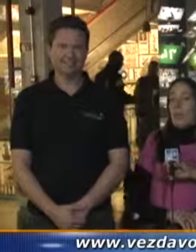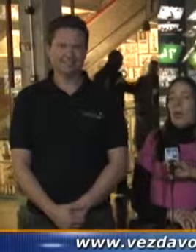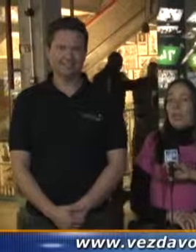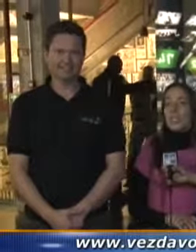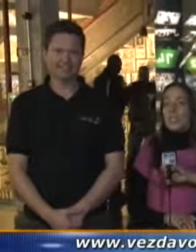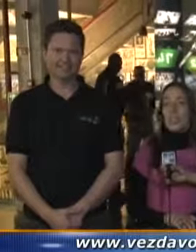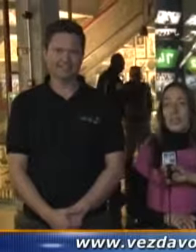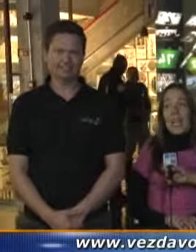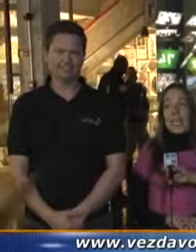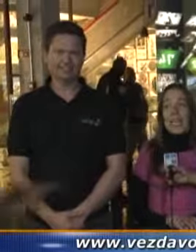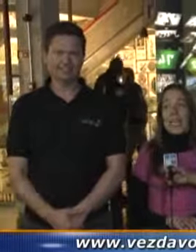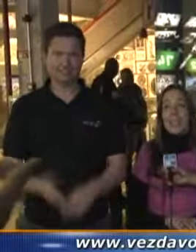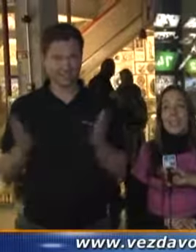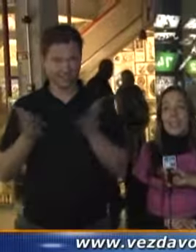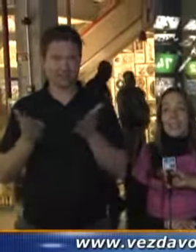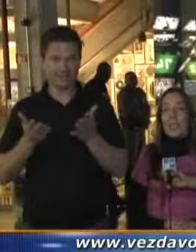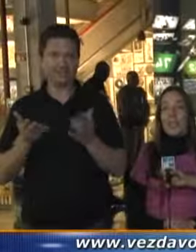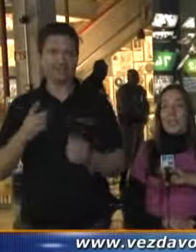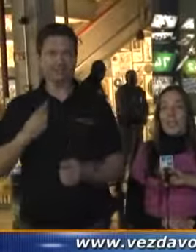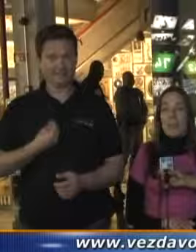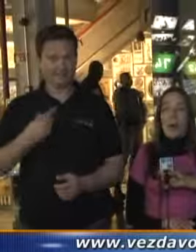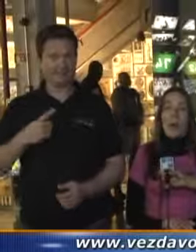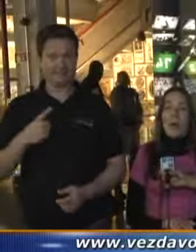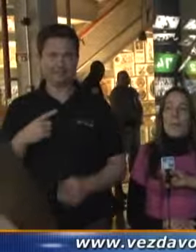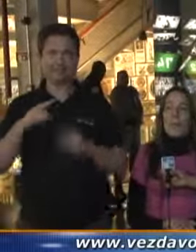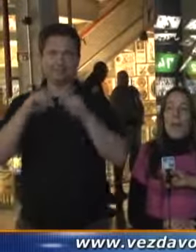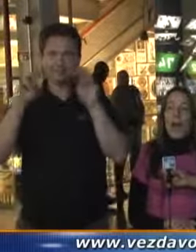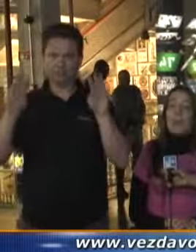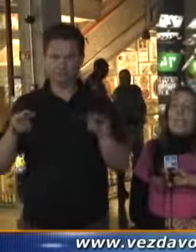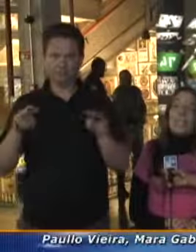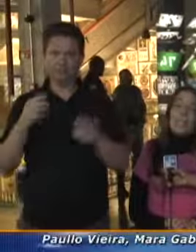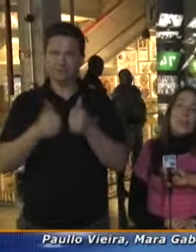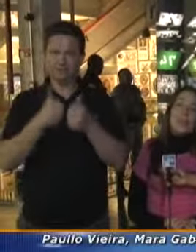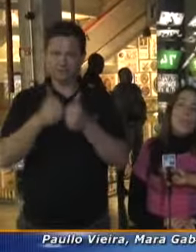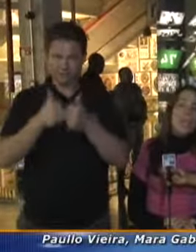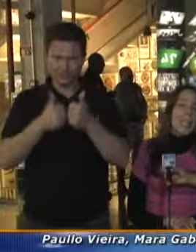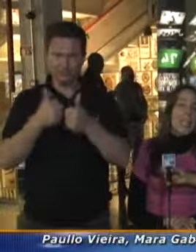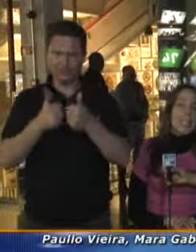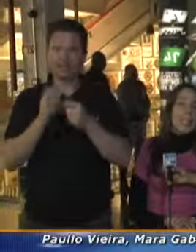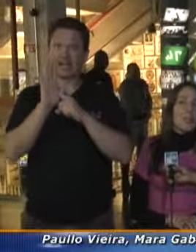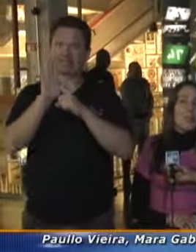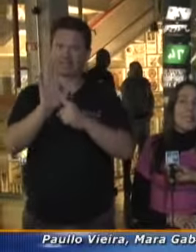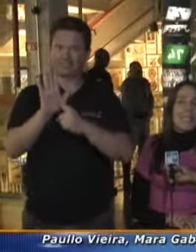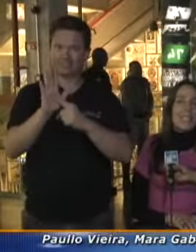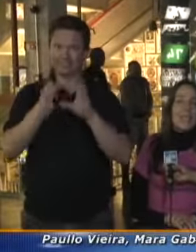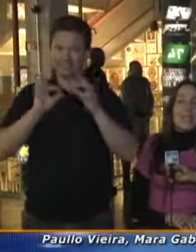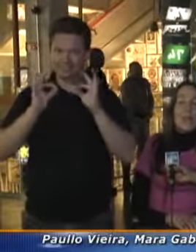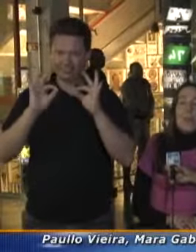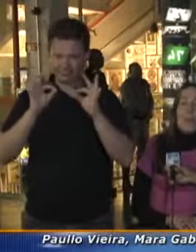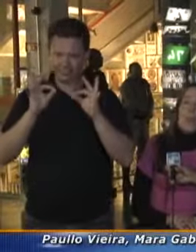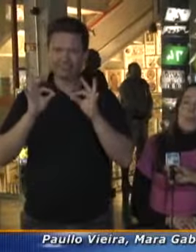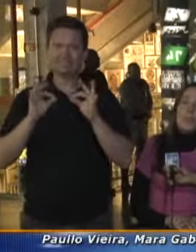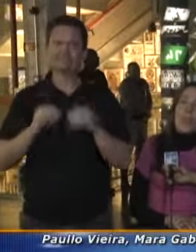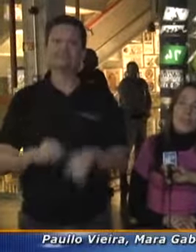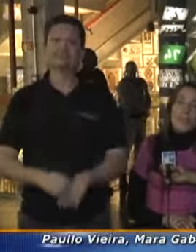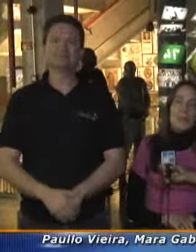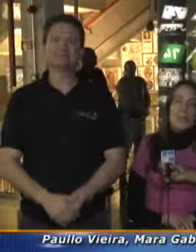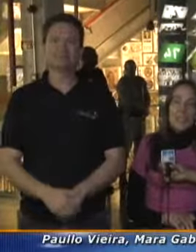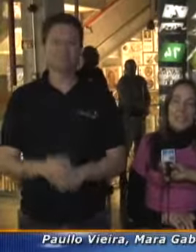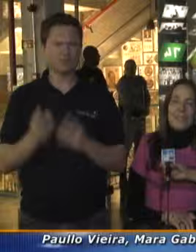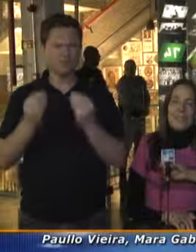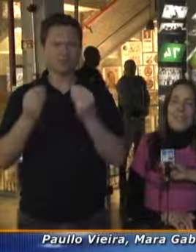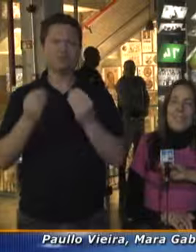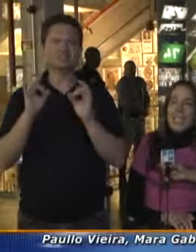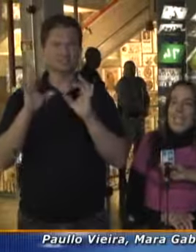Bom, hoje estamos aqui no Museu do Futebol, apresentando um Tele Libras numa versão muito mais